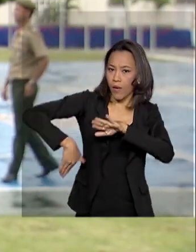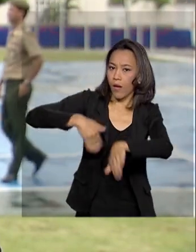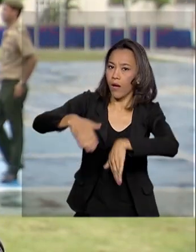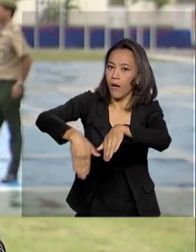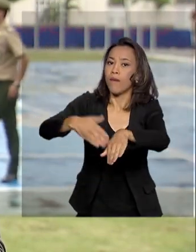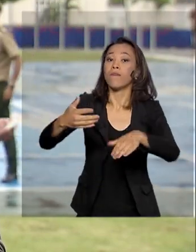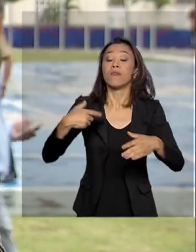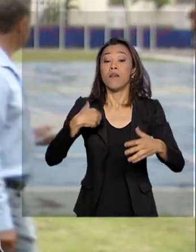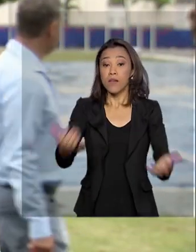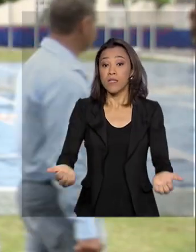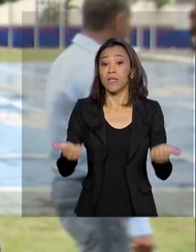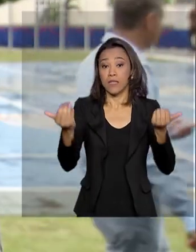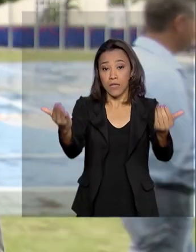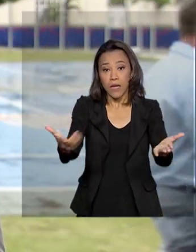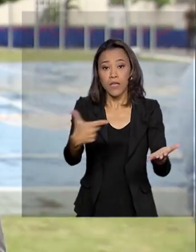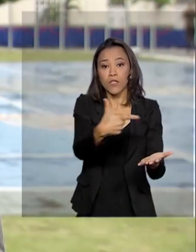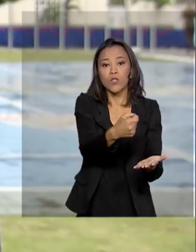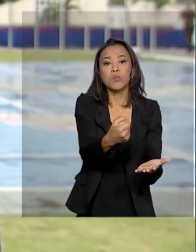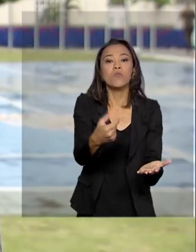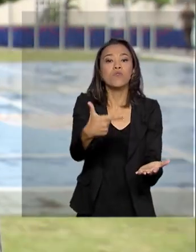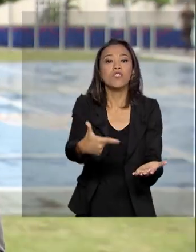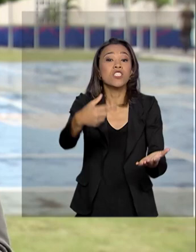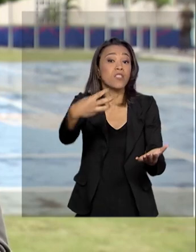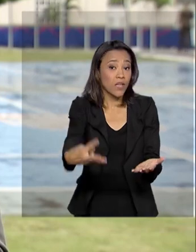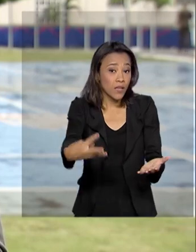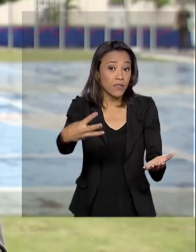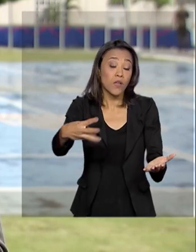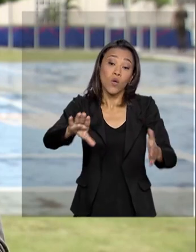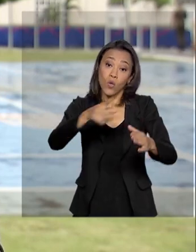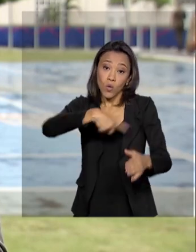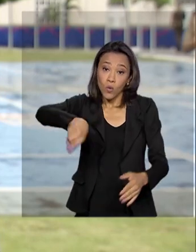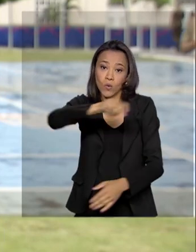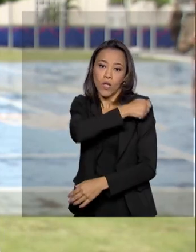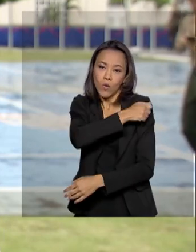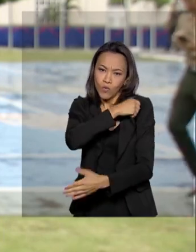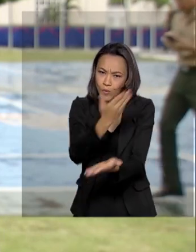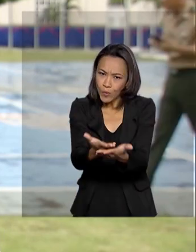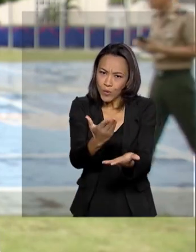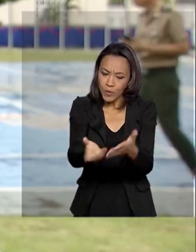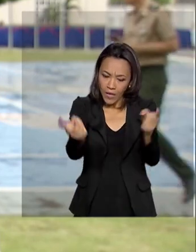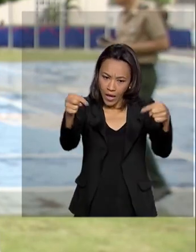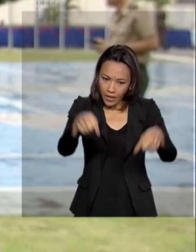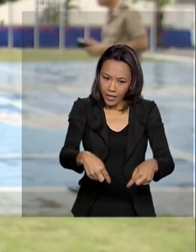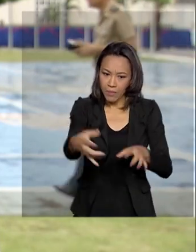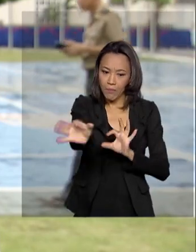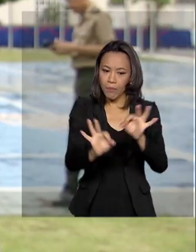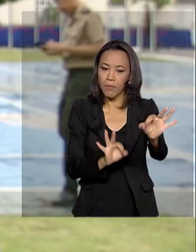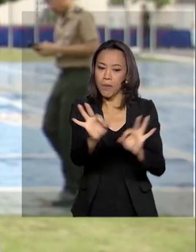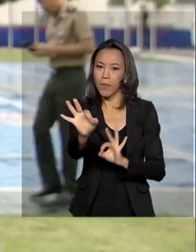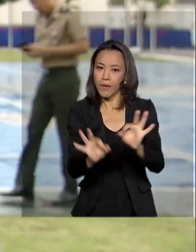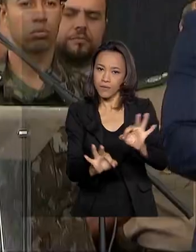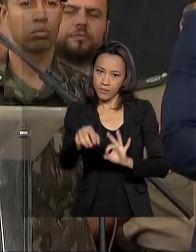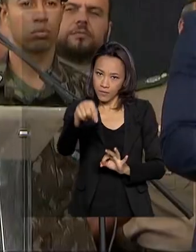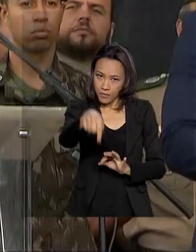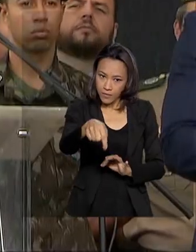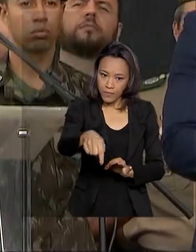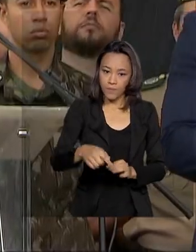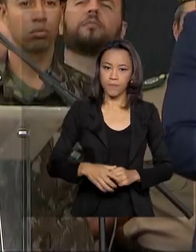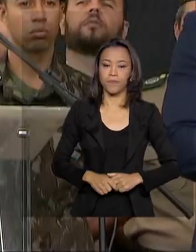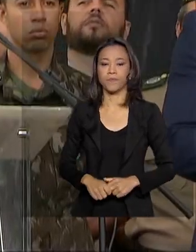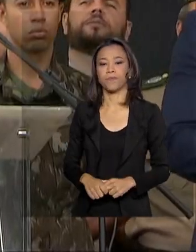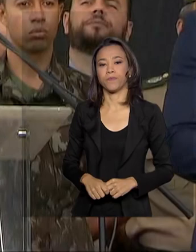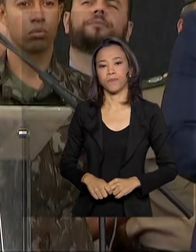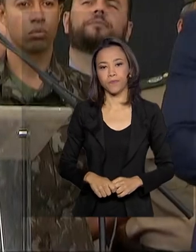entregue em 2023, os alunos vão estudar aqui, no Centro de Preparação de Oficiais da Reserva de São Paulo. Esse